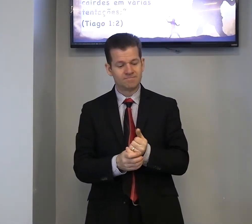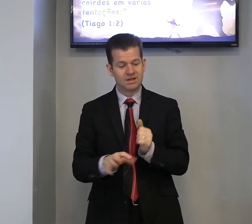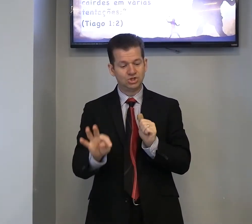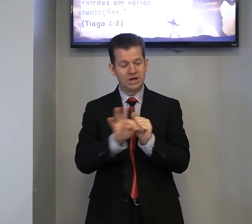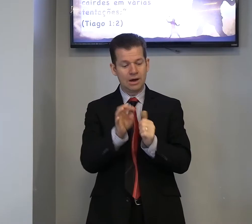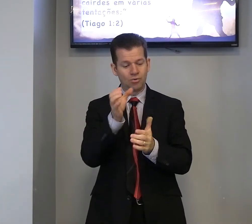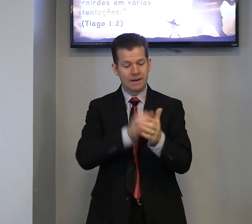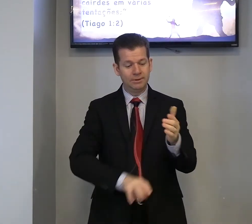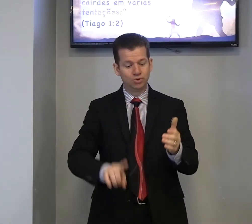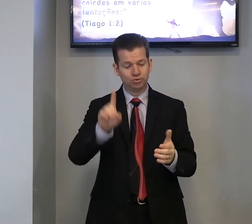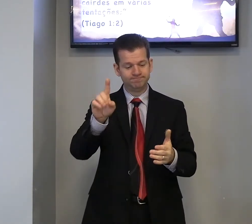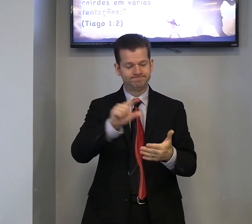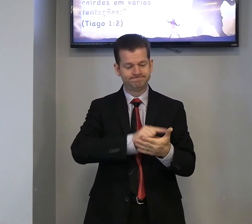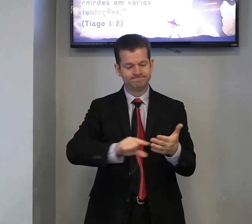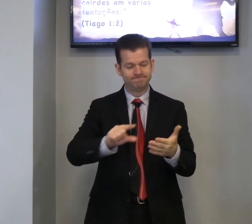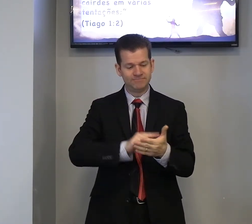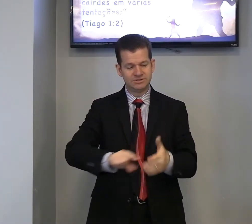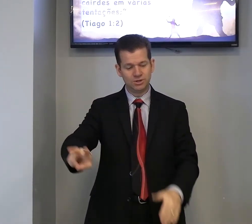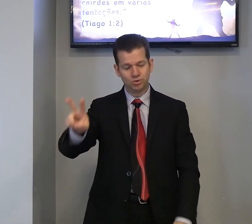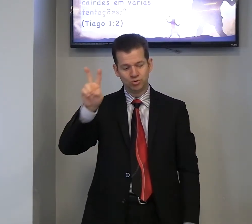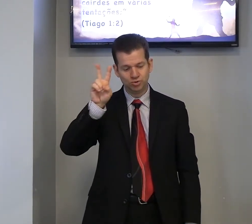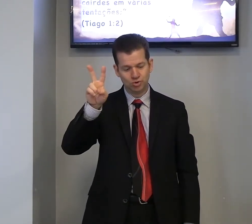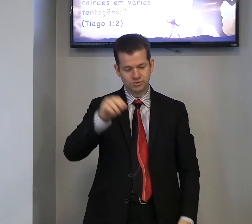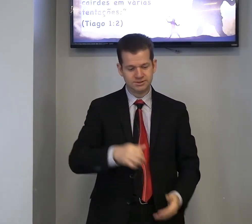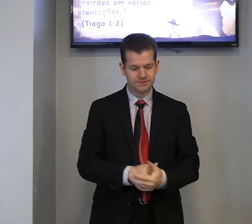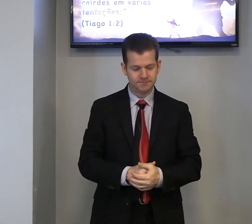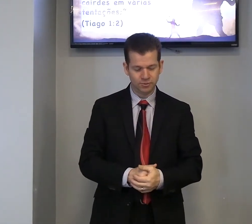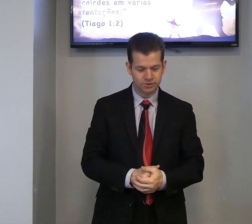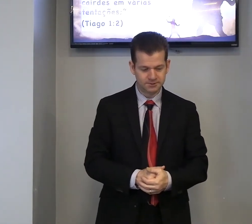Tiago, capítulo 1, versículo 12, 2,